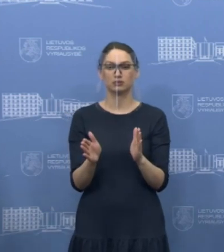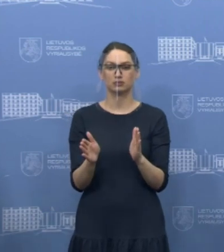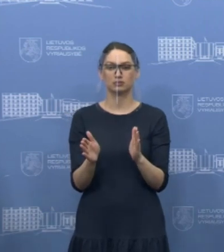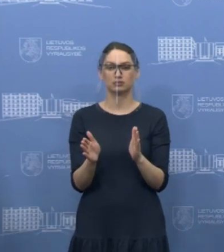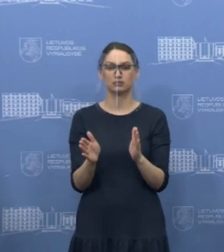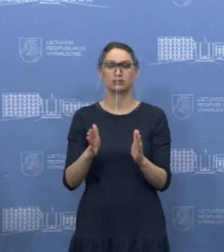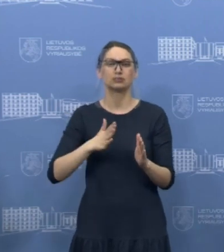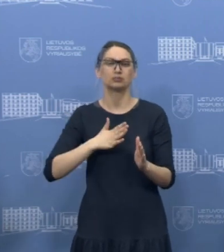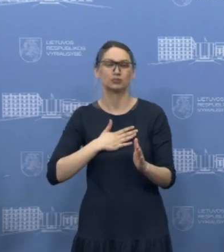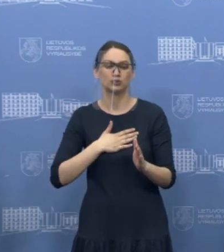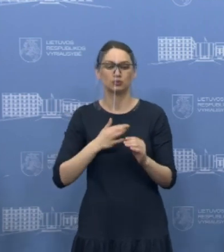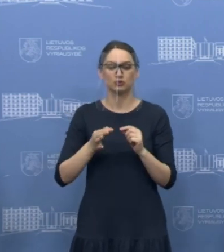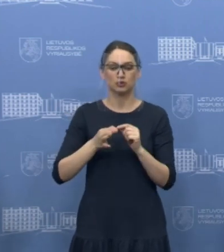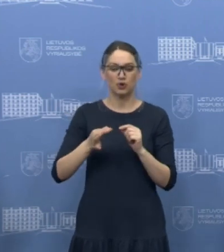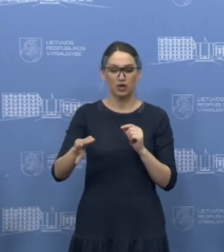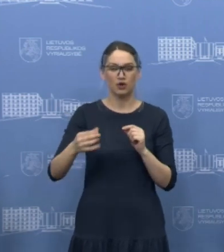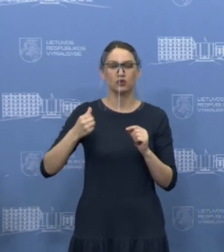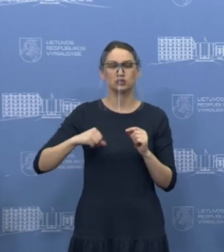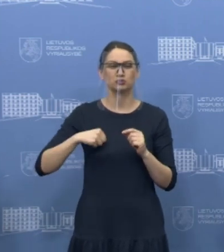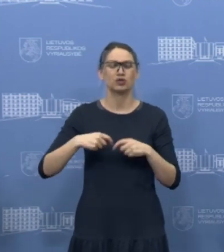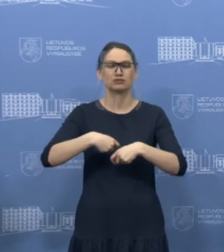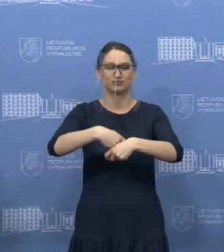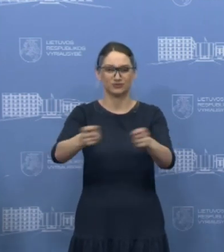mūsų rajono gyventojams.